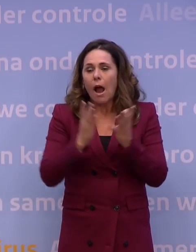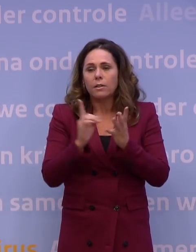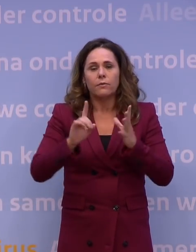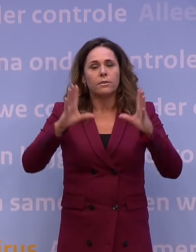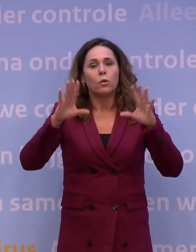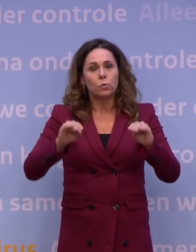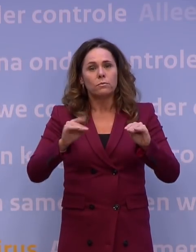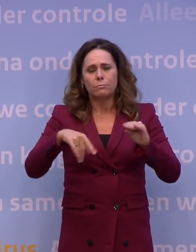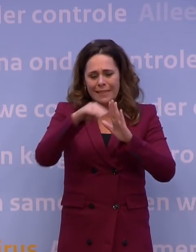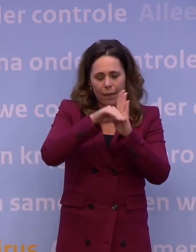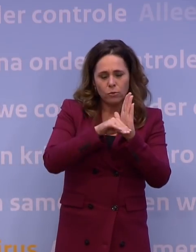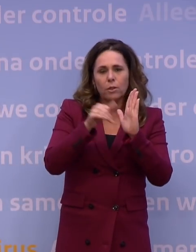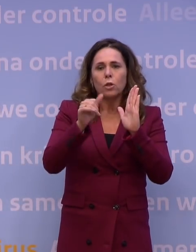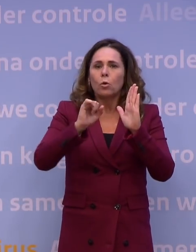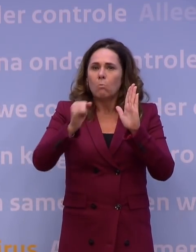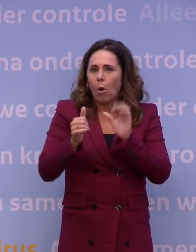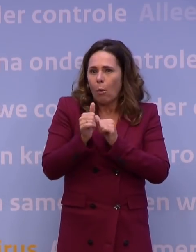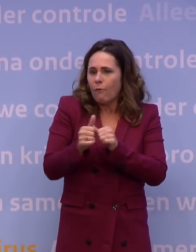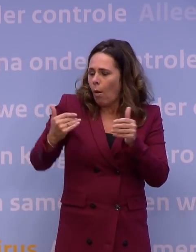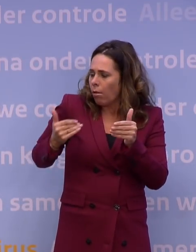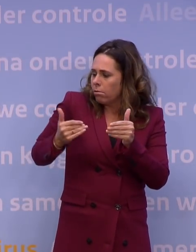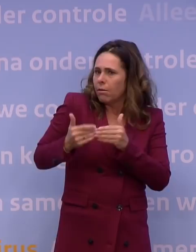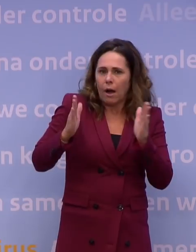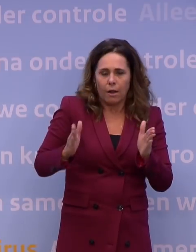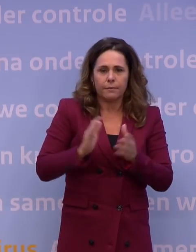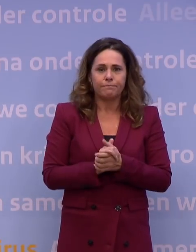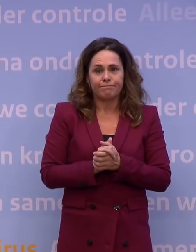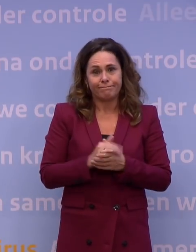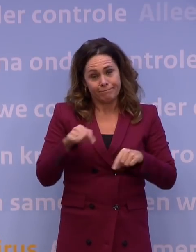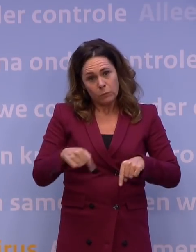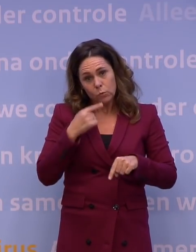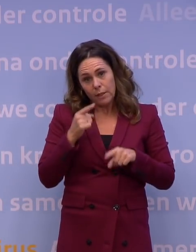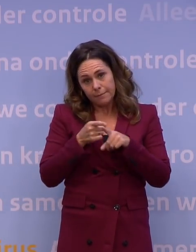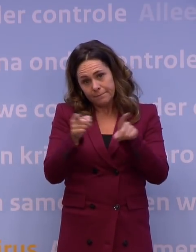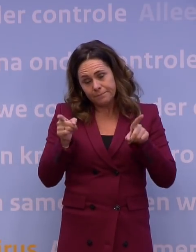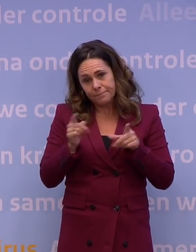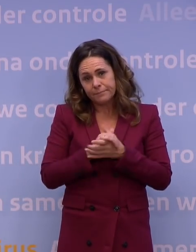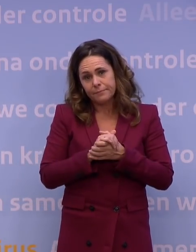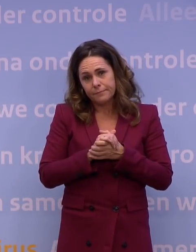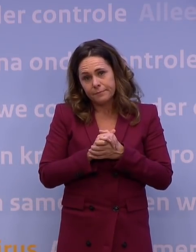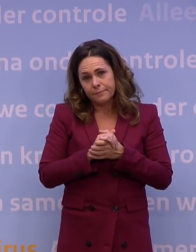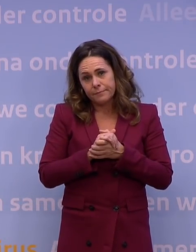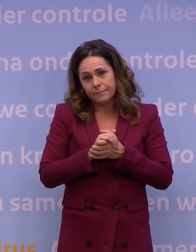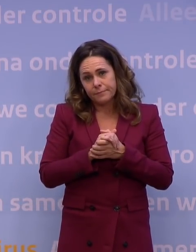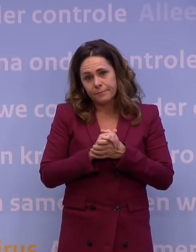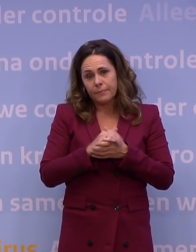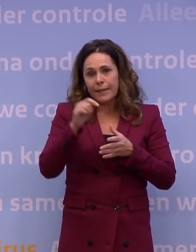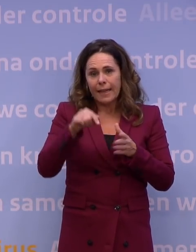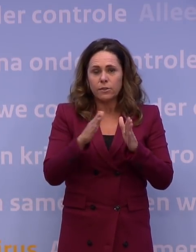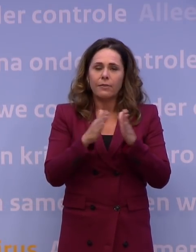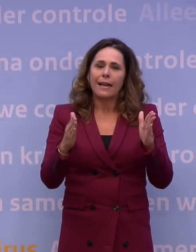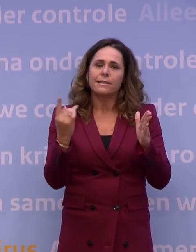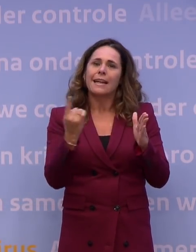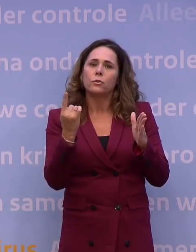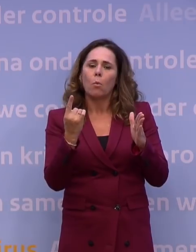om de regels zo goed mogelijk op te volgen. Tegen hen zeg ik, het gaat in deze fase waarin we nu zitten om de